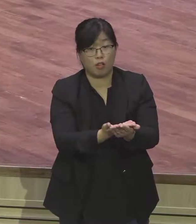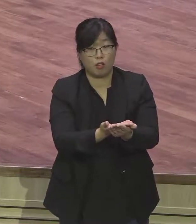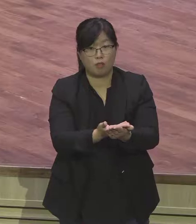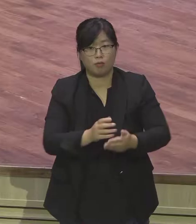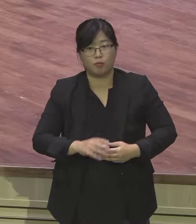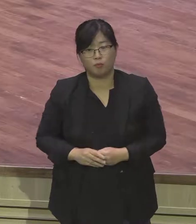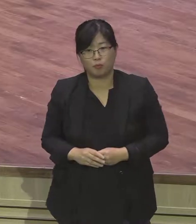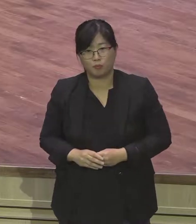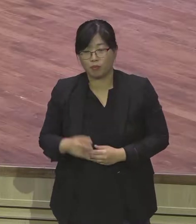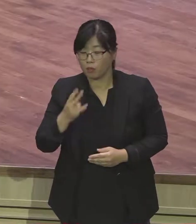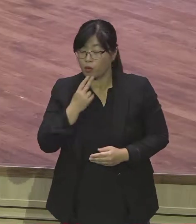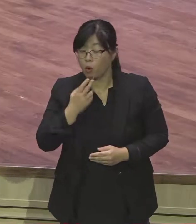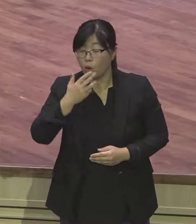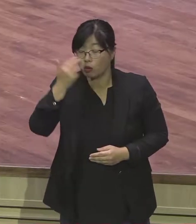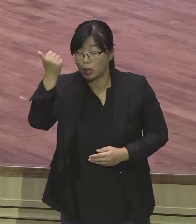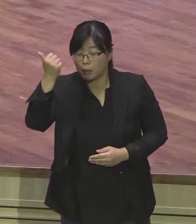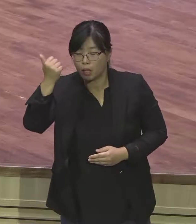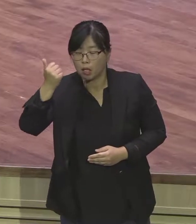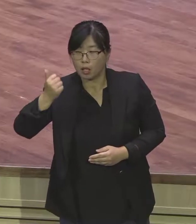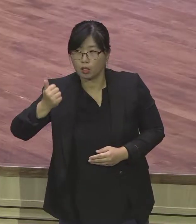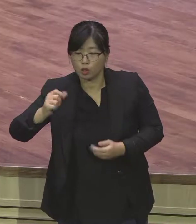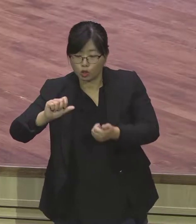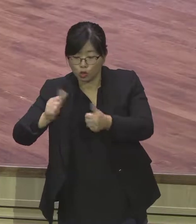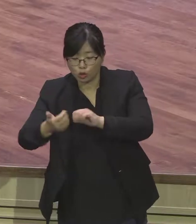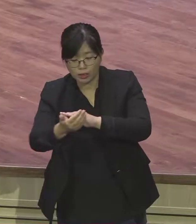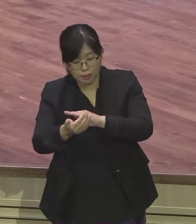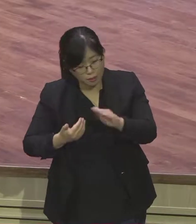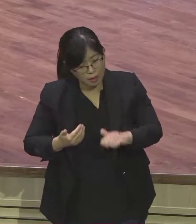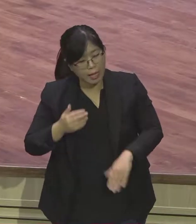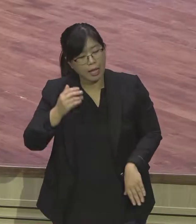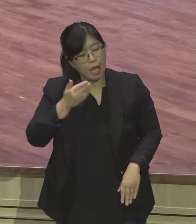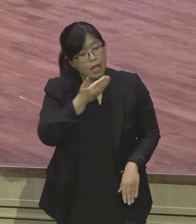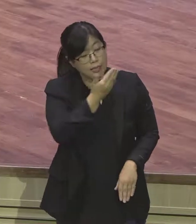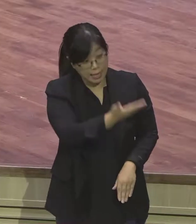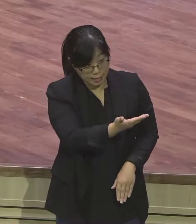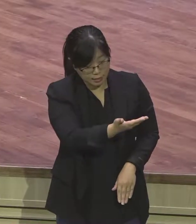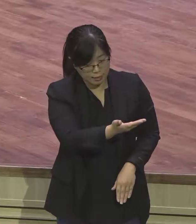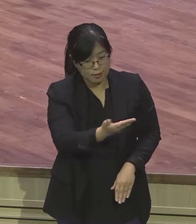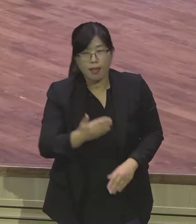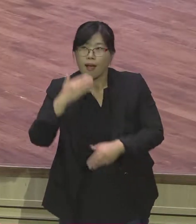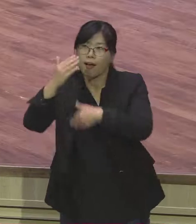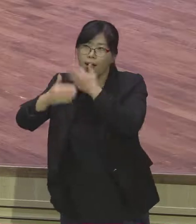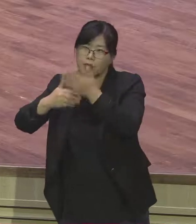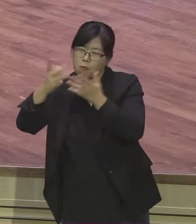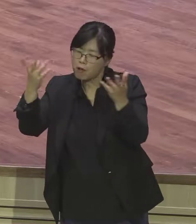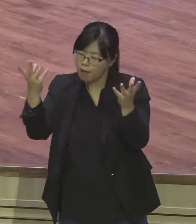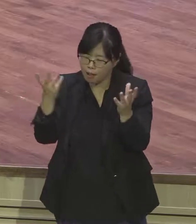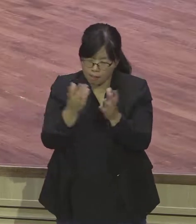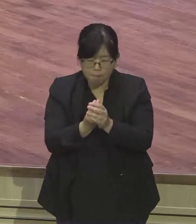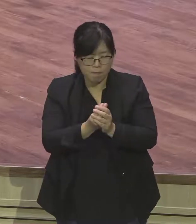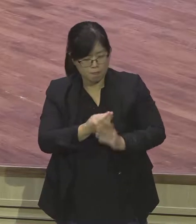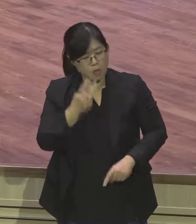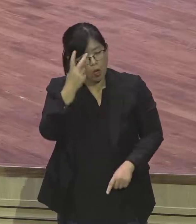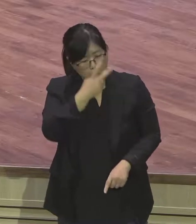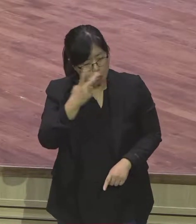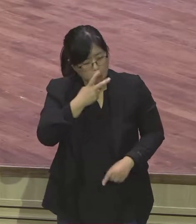이런 표현을 하면서 하나님의 언약에 대한 분명한 확신이 있음을 볼 수 있어요